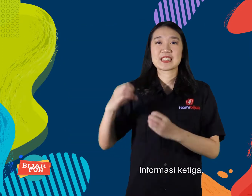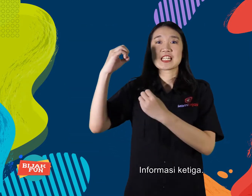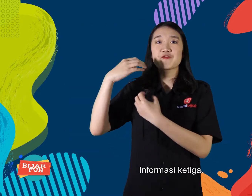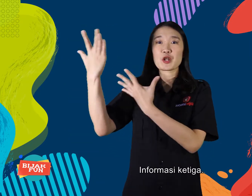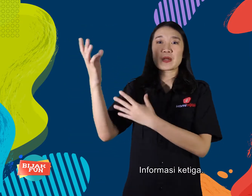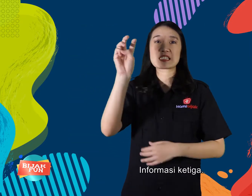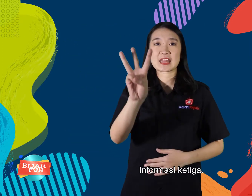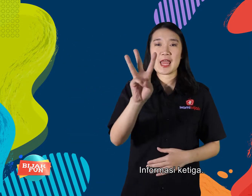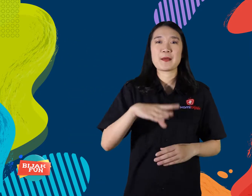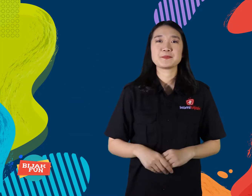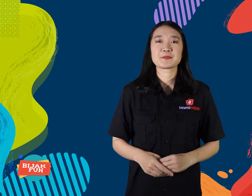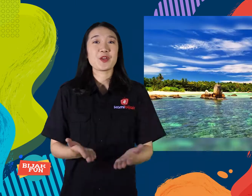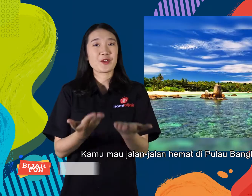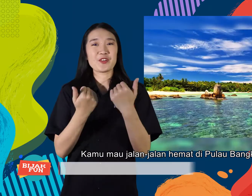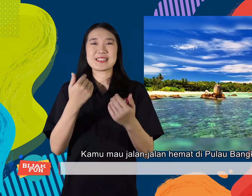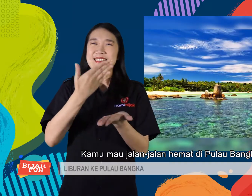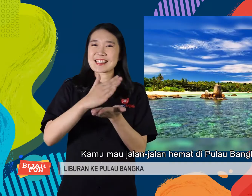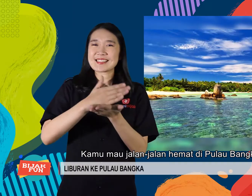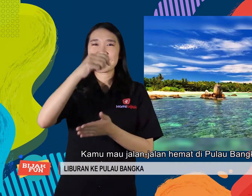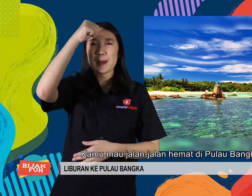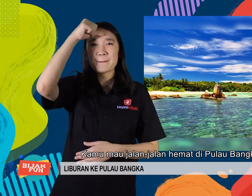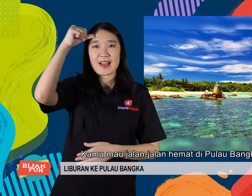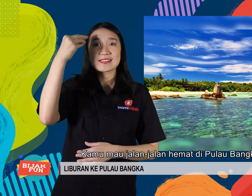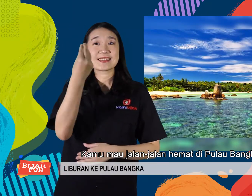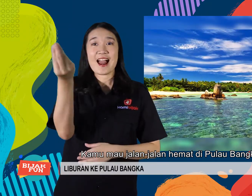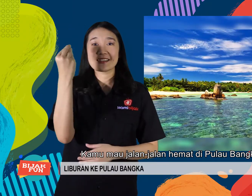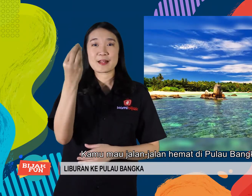Informasi ketiga, kamu mau jalan-jalan hemat di Pulau Bangka?